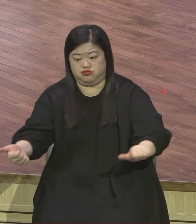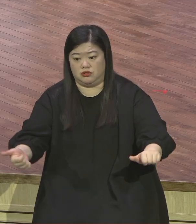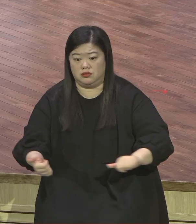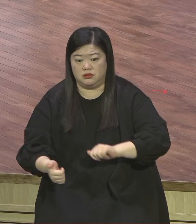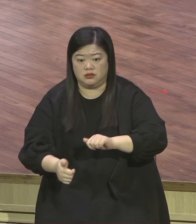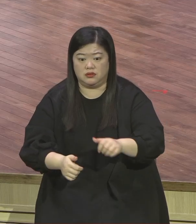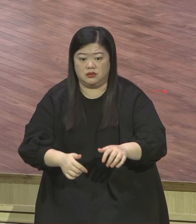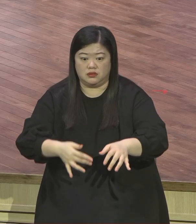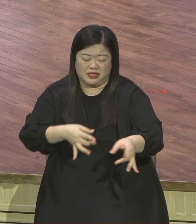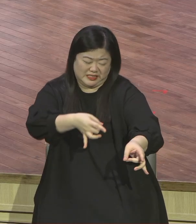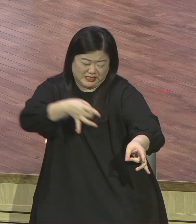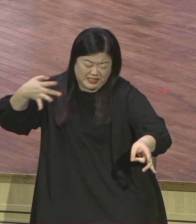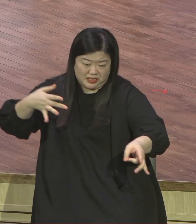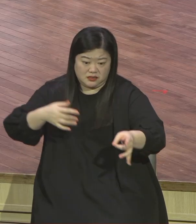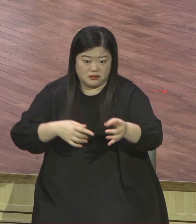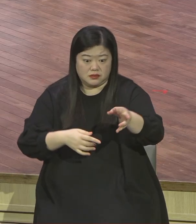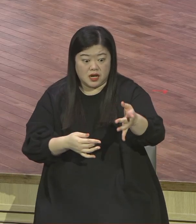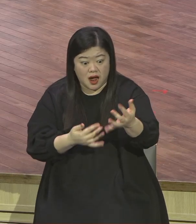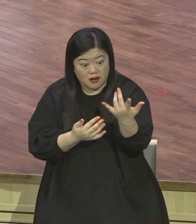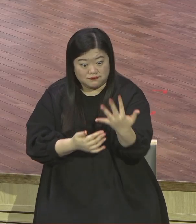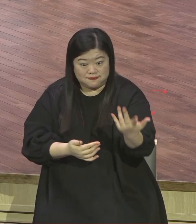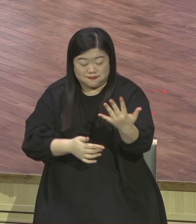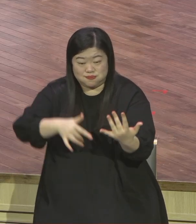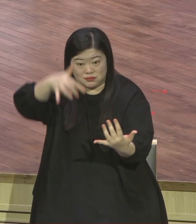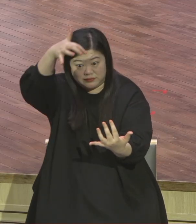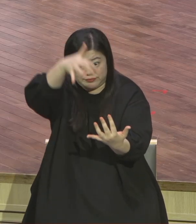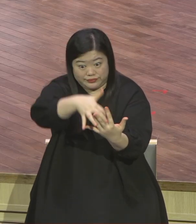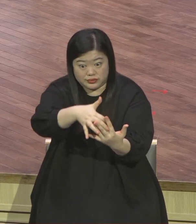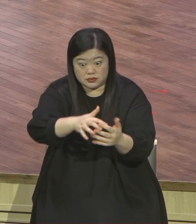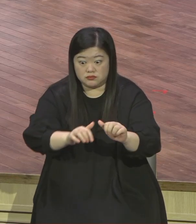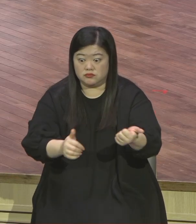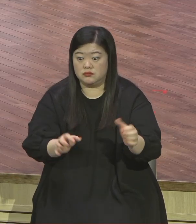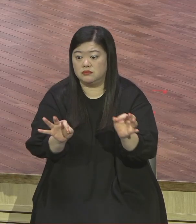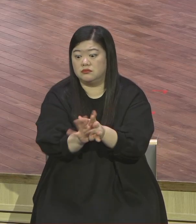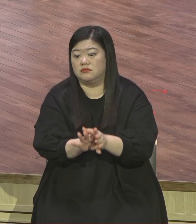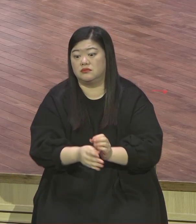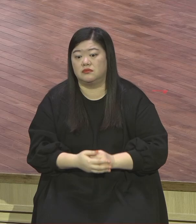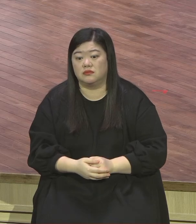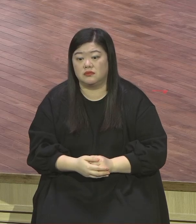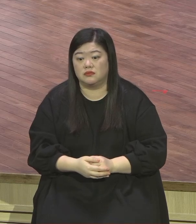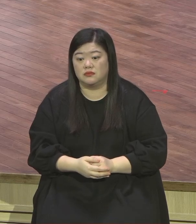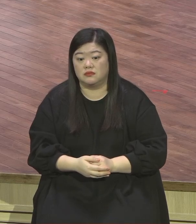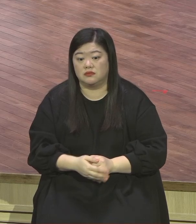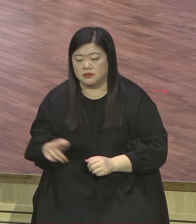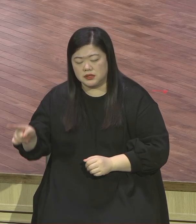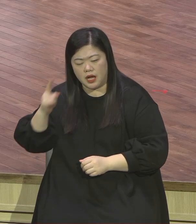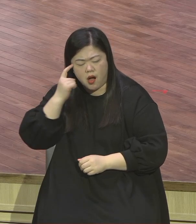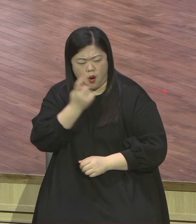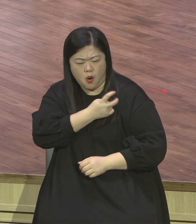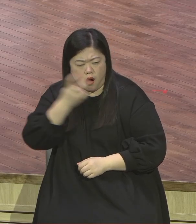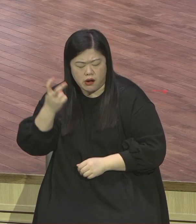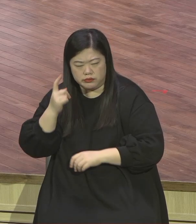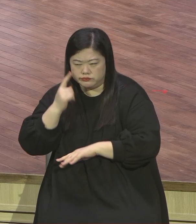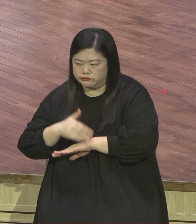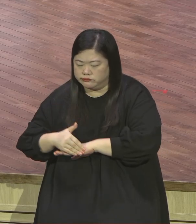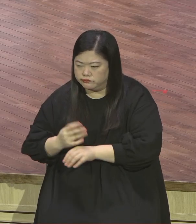결국은 하늘이 도와줘야 됐구나 영적으로 마찬가지 우리가 아무리 좋은 계획을 세운다 할지라도 그것이